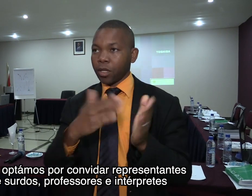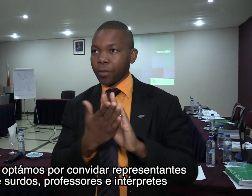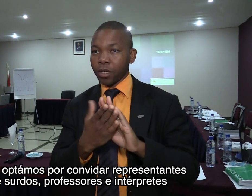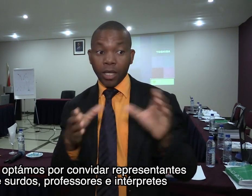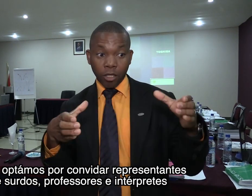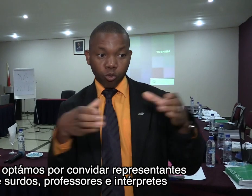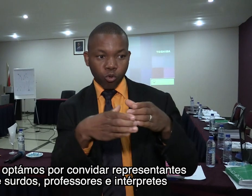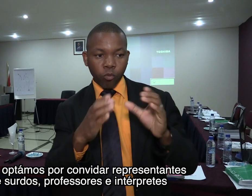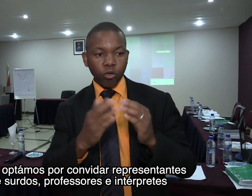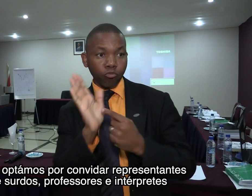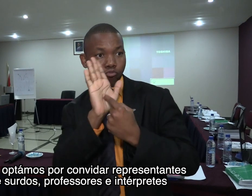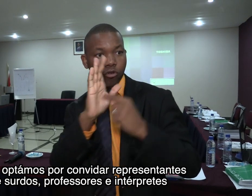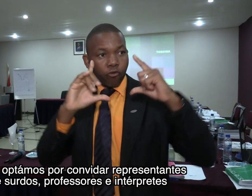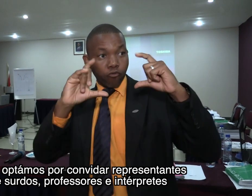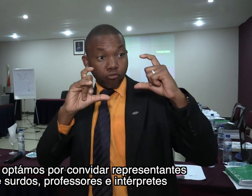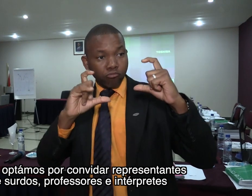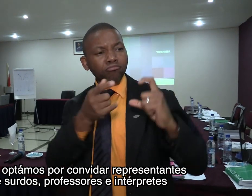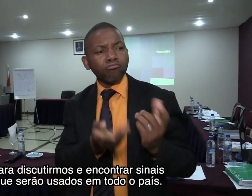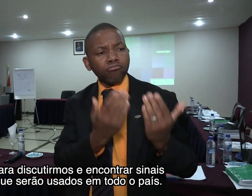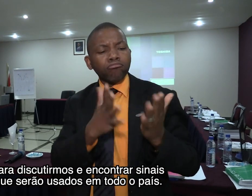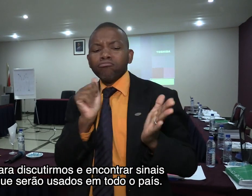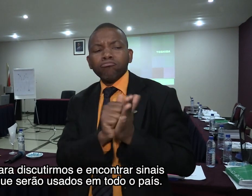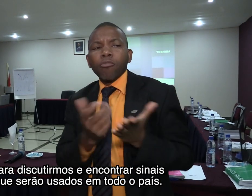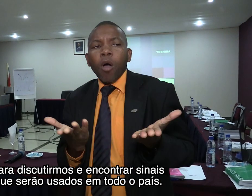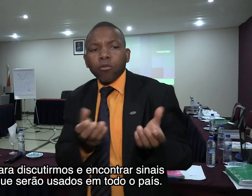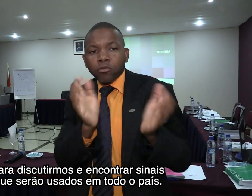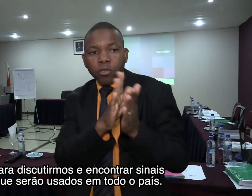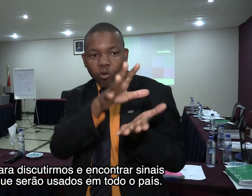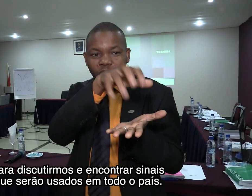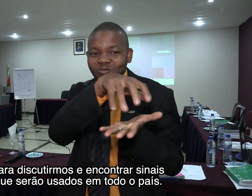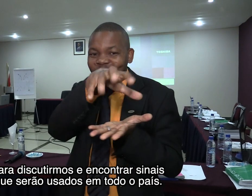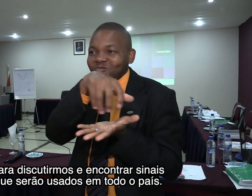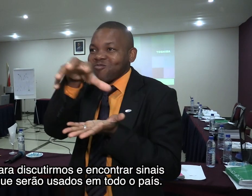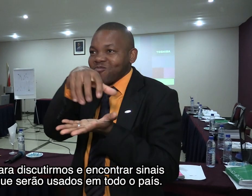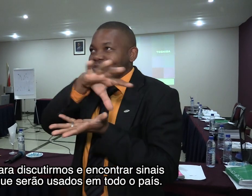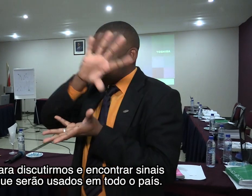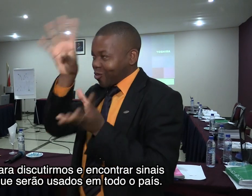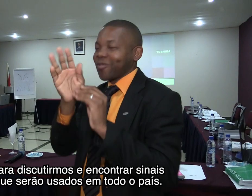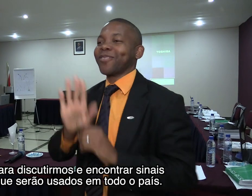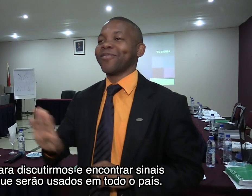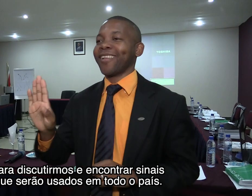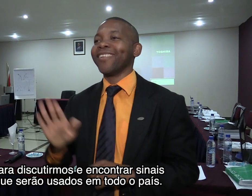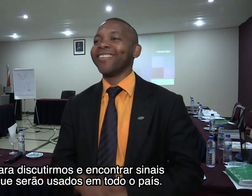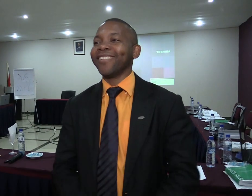professores e intérpretes para discutirmos e encontrar sinais que serão usados em todo o país.